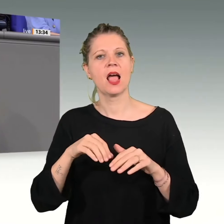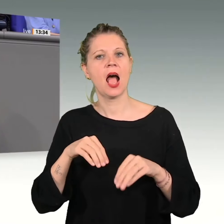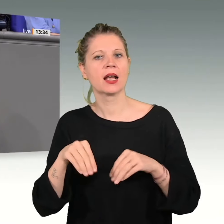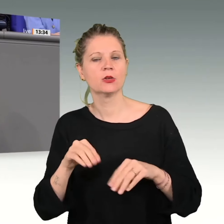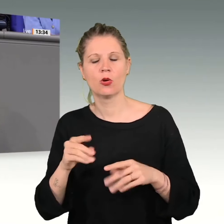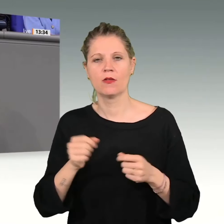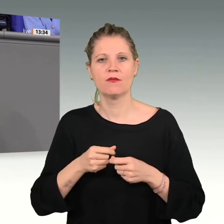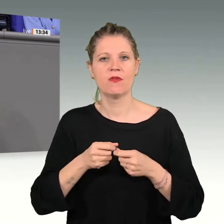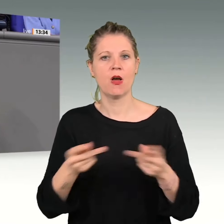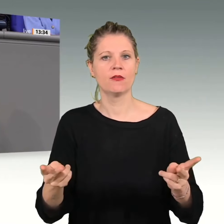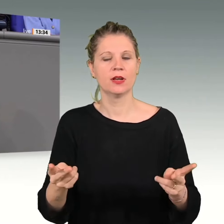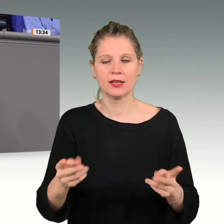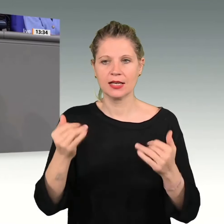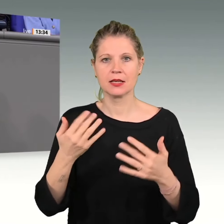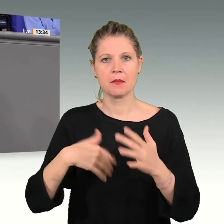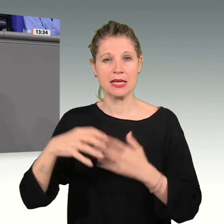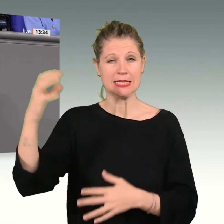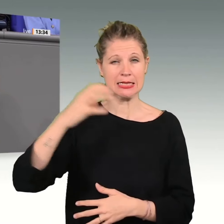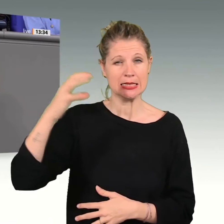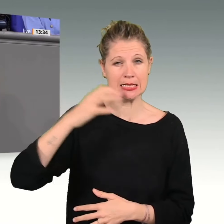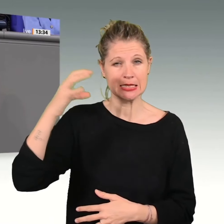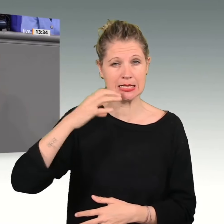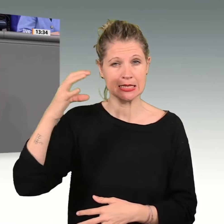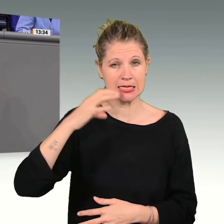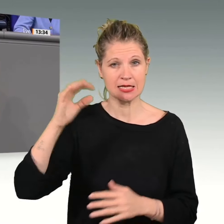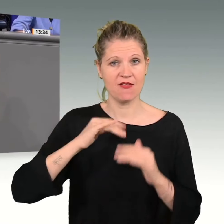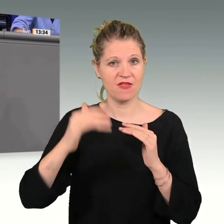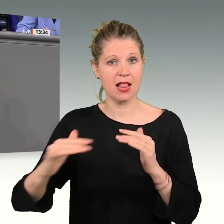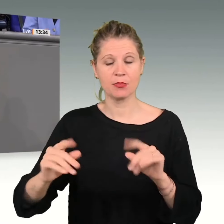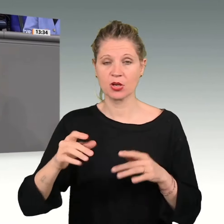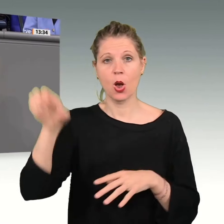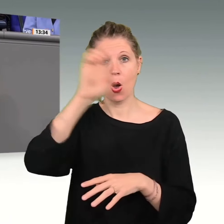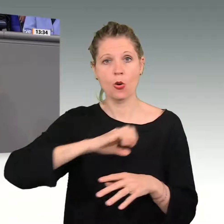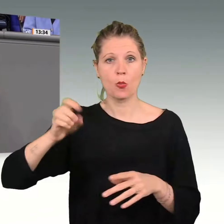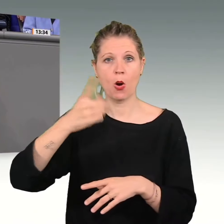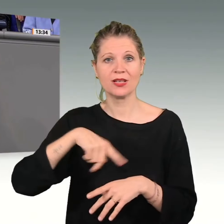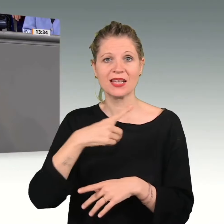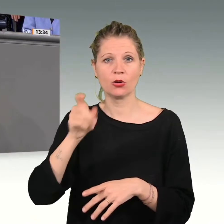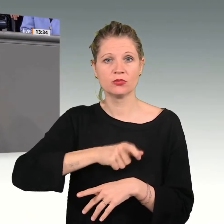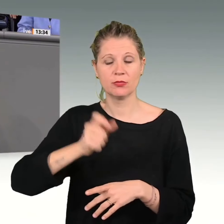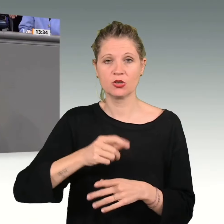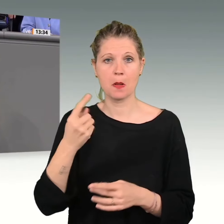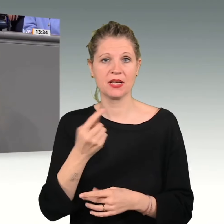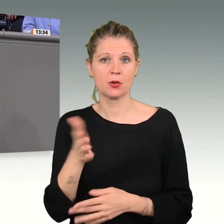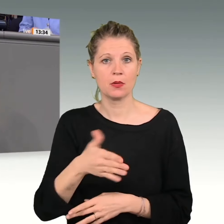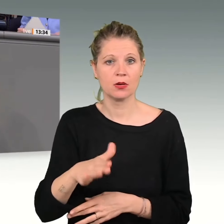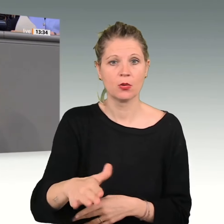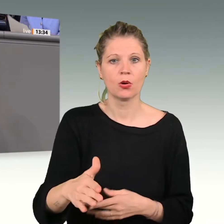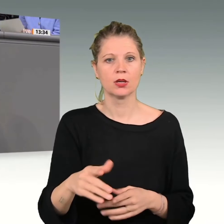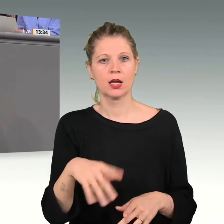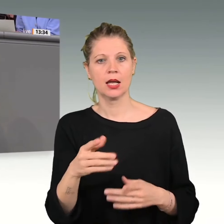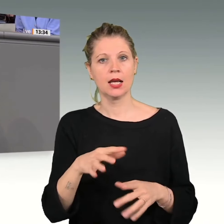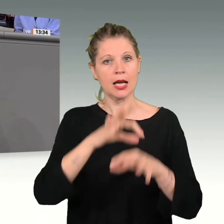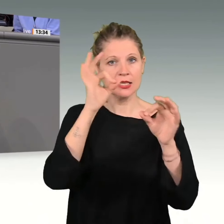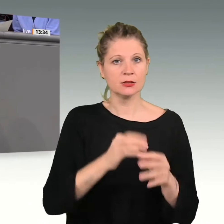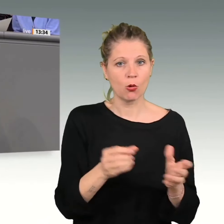Hitzewellen droht in Europa 100 000 Menschen der Tod. Das betrifft besonders Menschen, Risikogruppen, Schwangere als auch alte